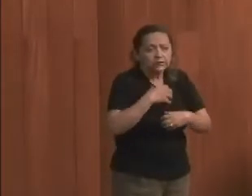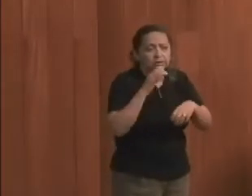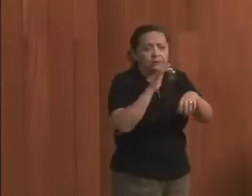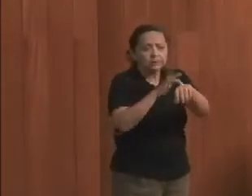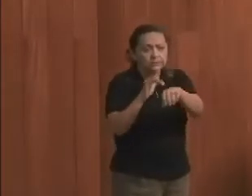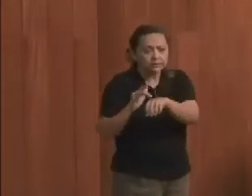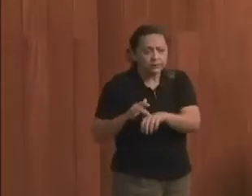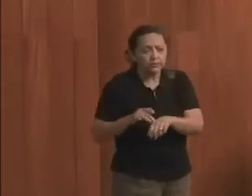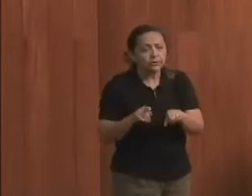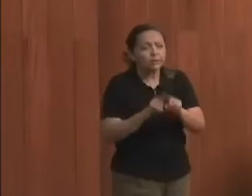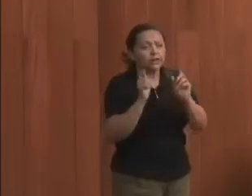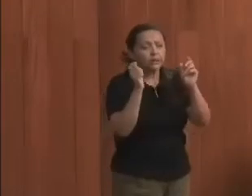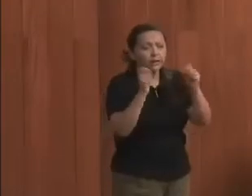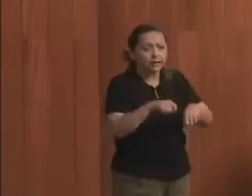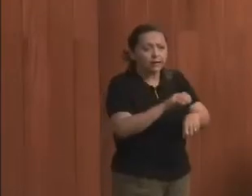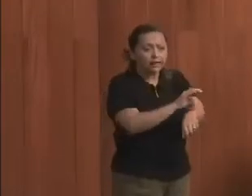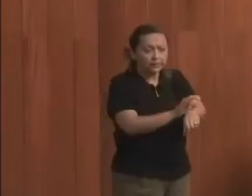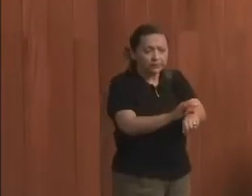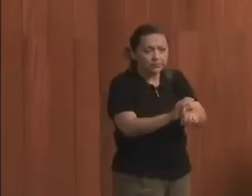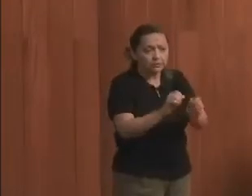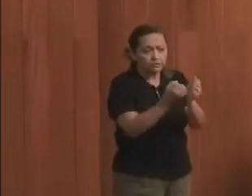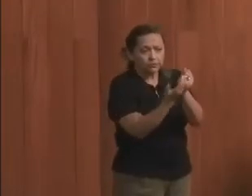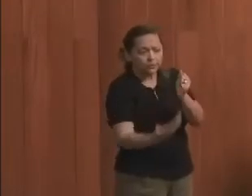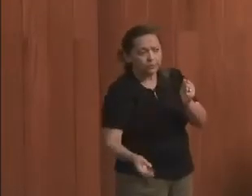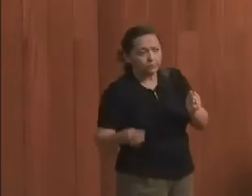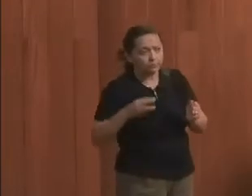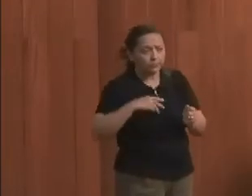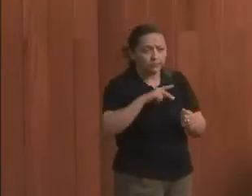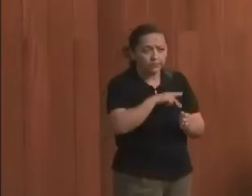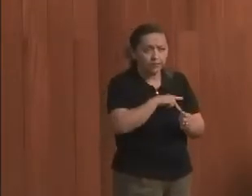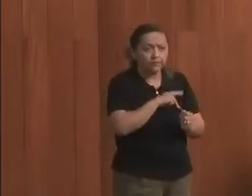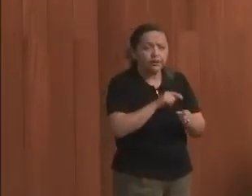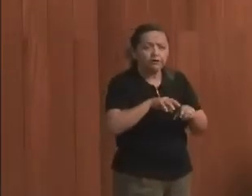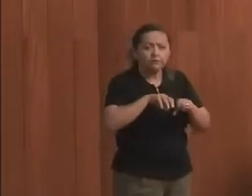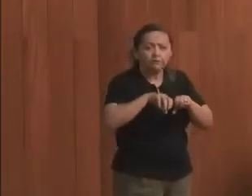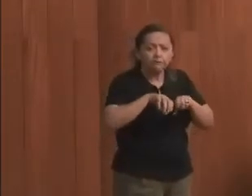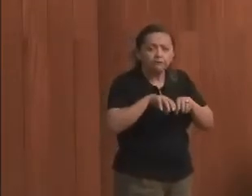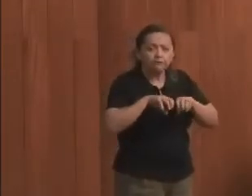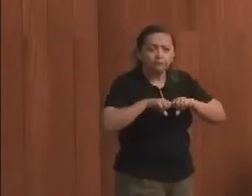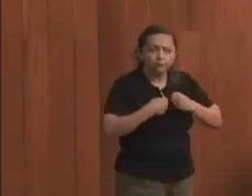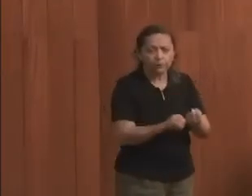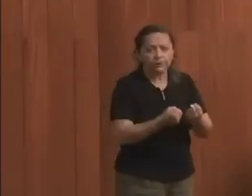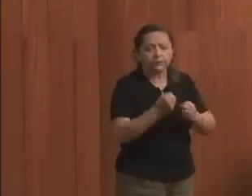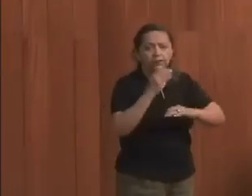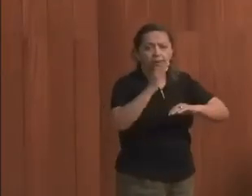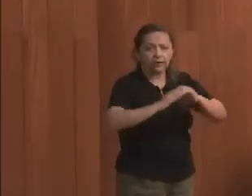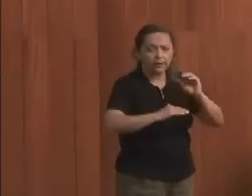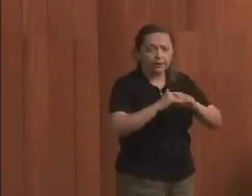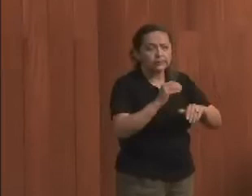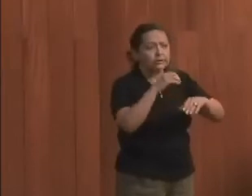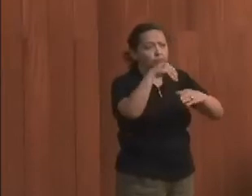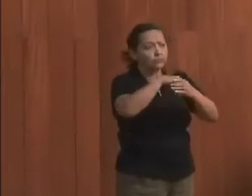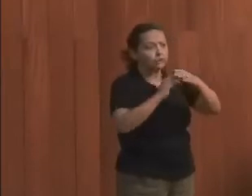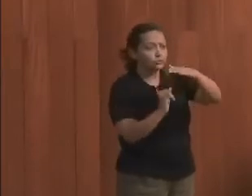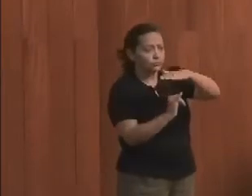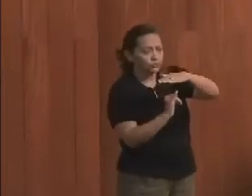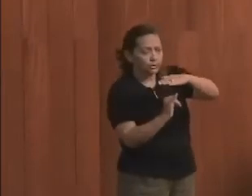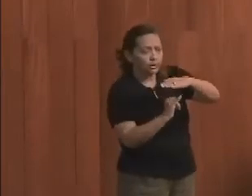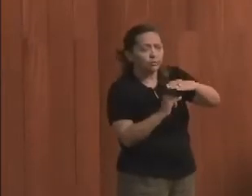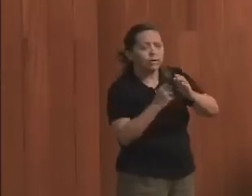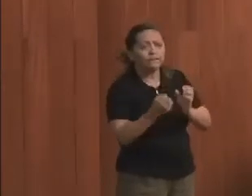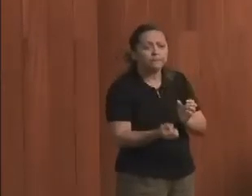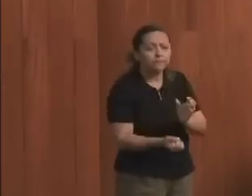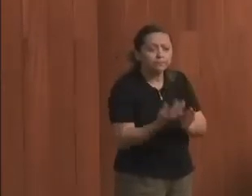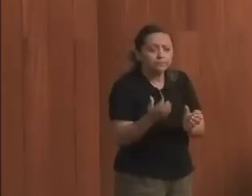e capacitação para os membros do MP para fortalecer a ação institucional na